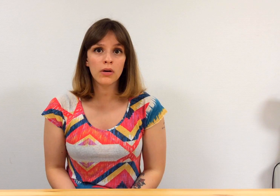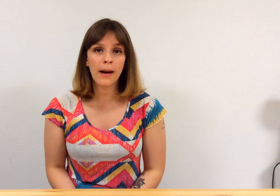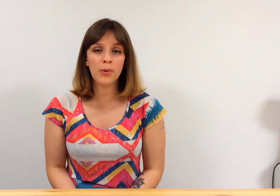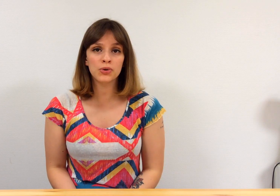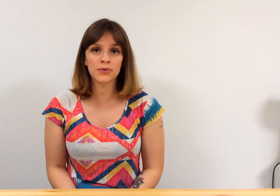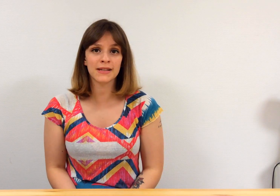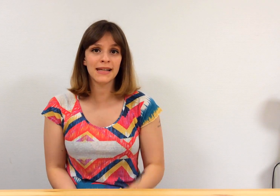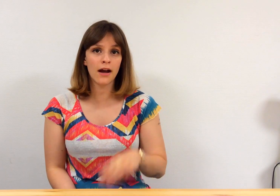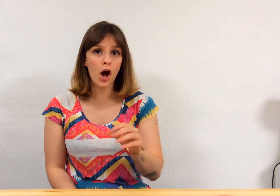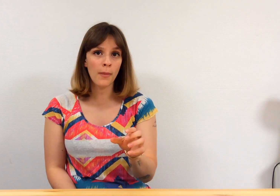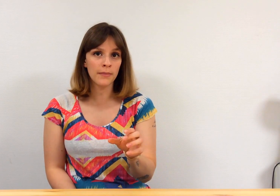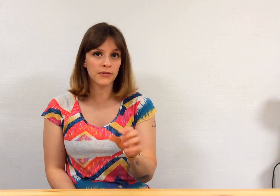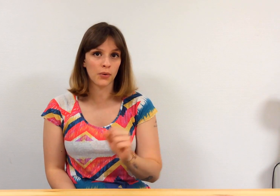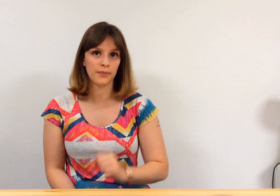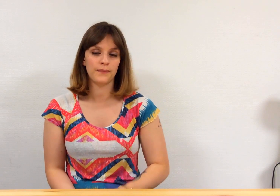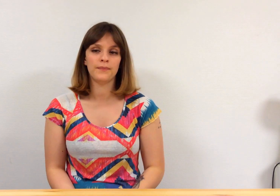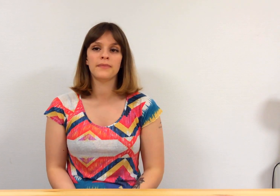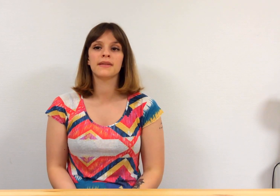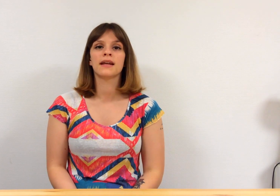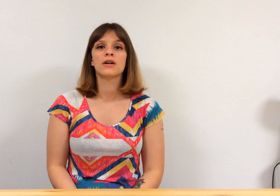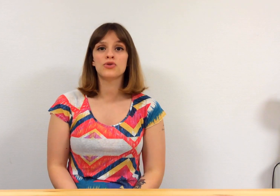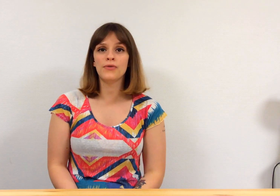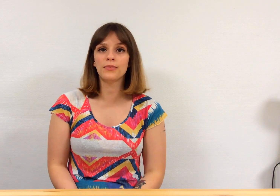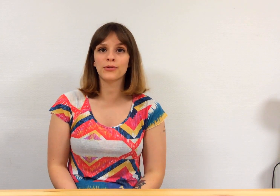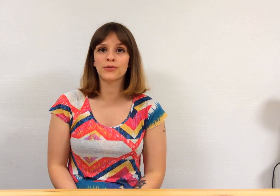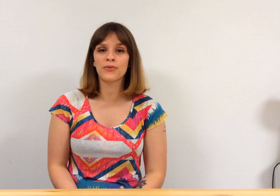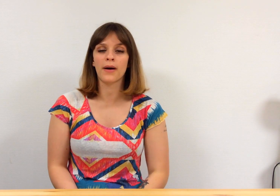à prononcer en même temps. Je vous montre une fois.